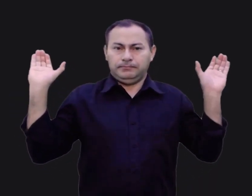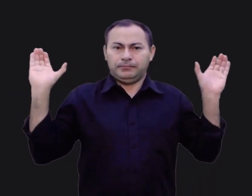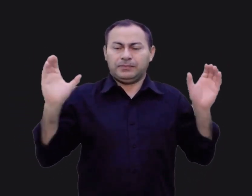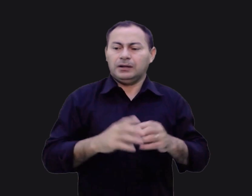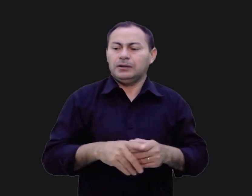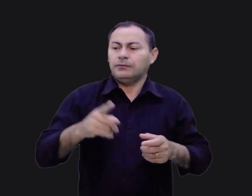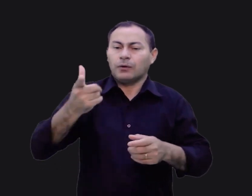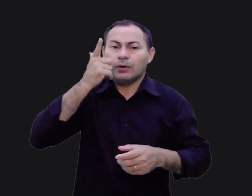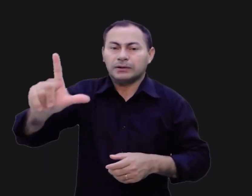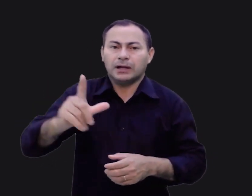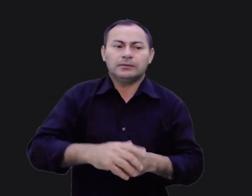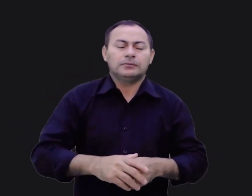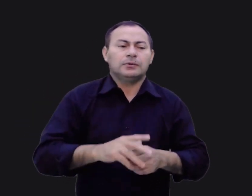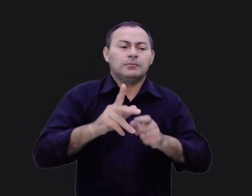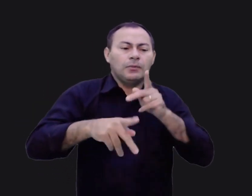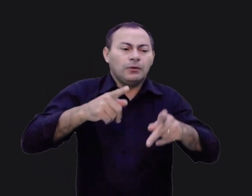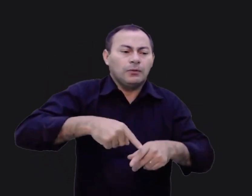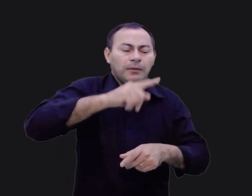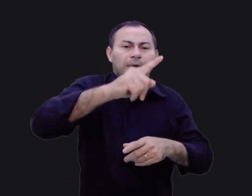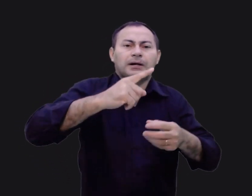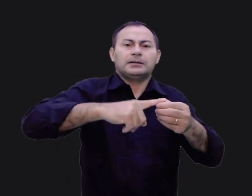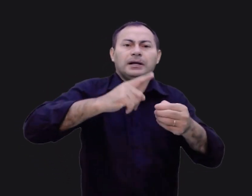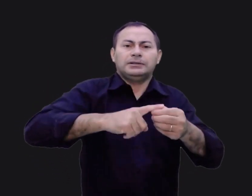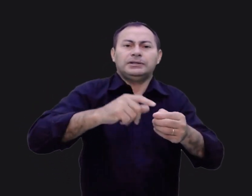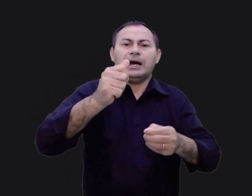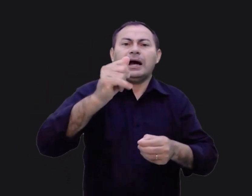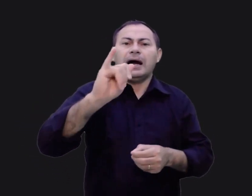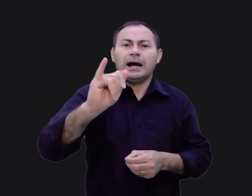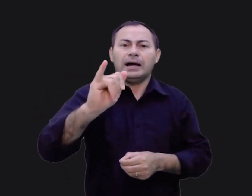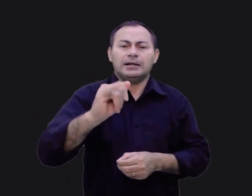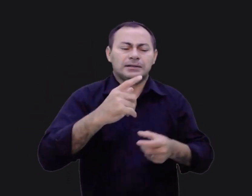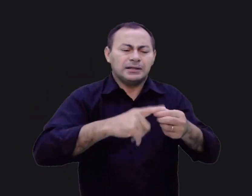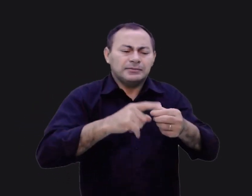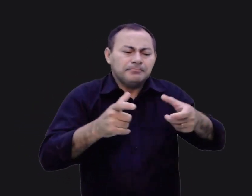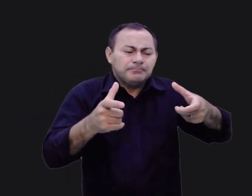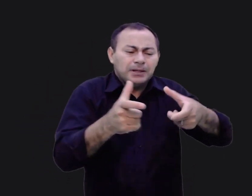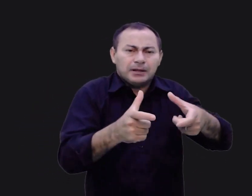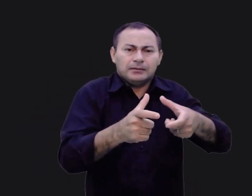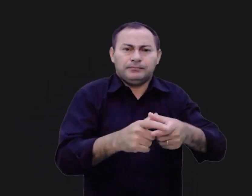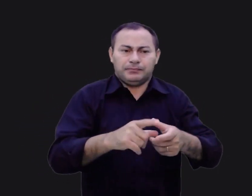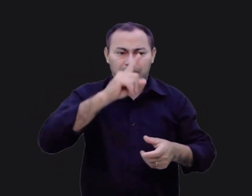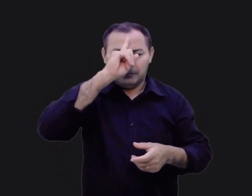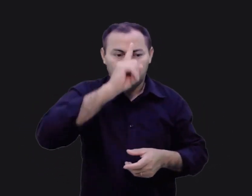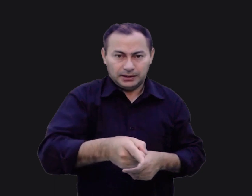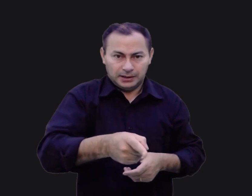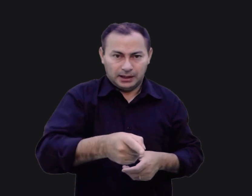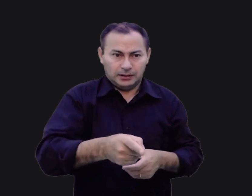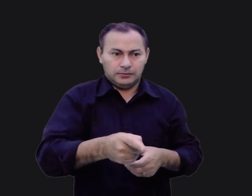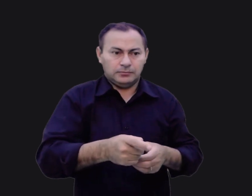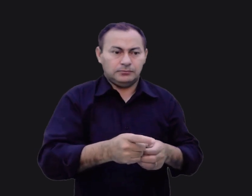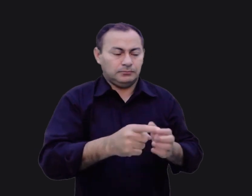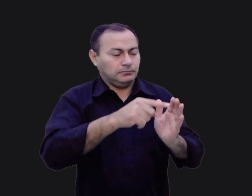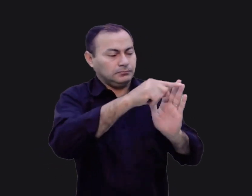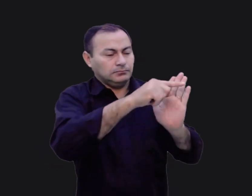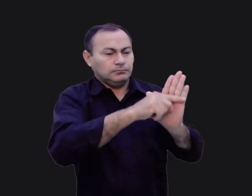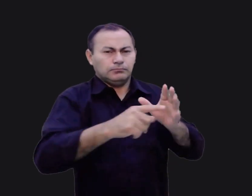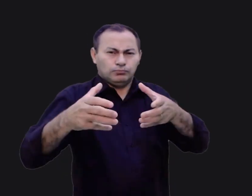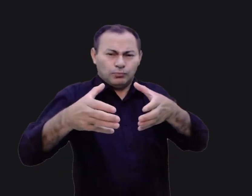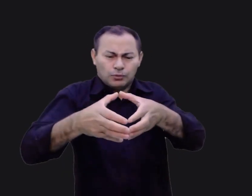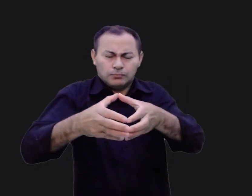para a cidade de Ai, que era uma cidade relativamente pequena. Eles mandaram um pequeno destacamento de soldados